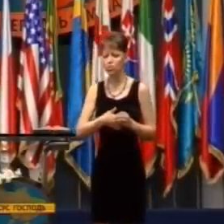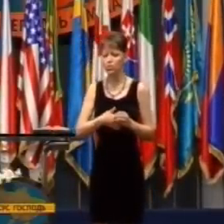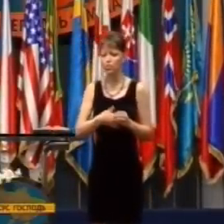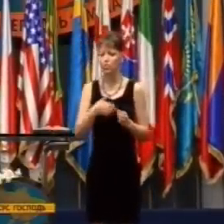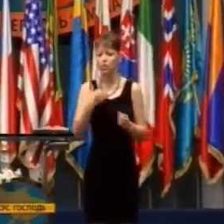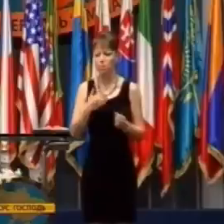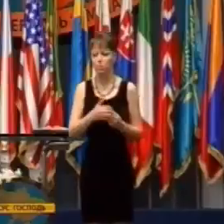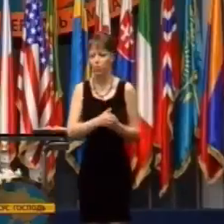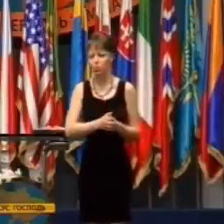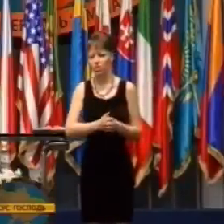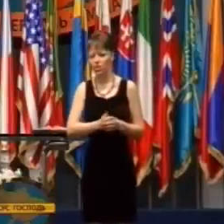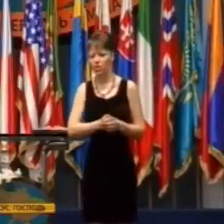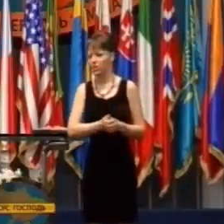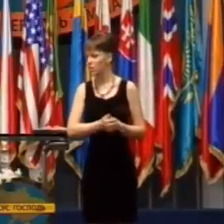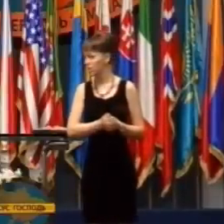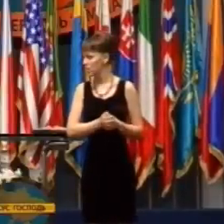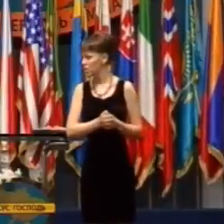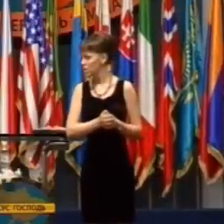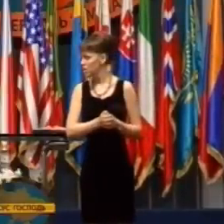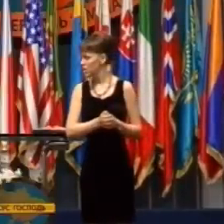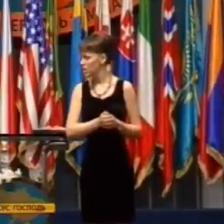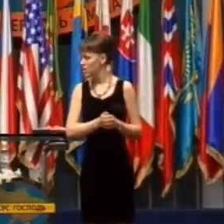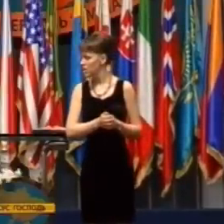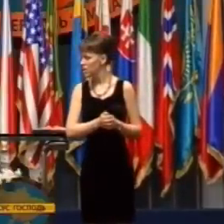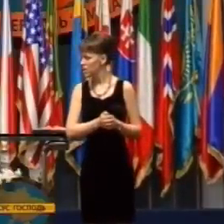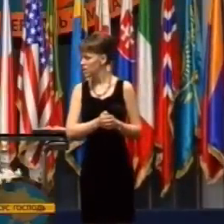To, čo ma na tom najviac trápilo bolo to,